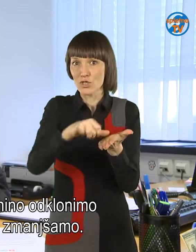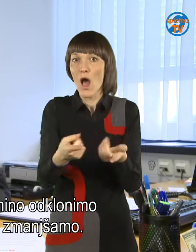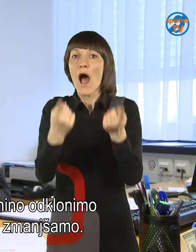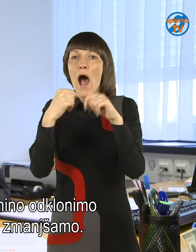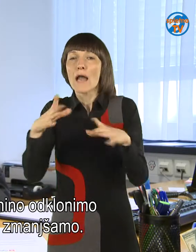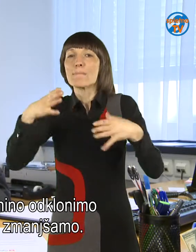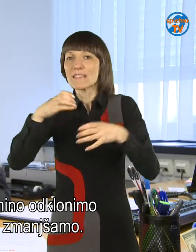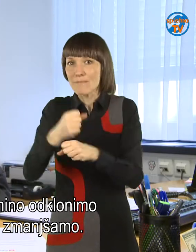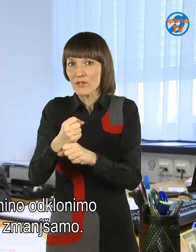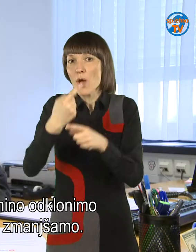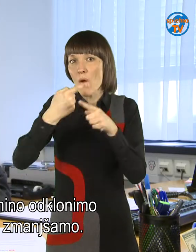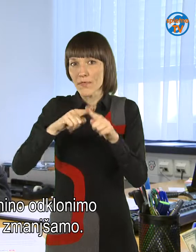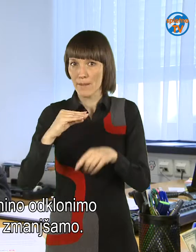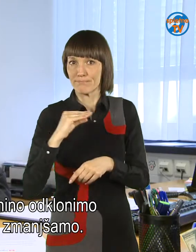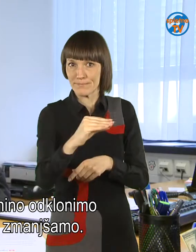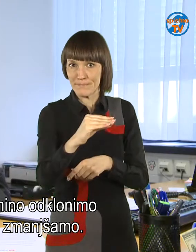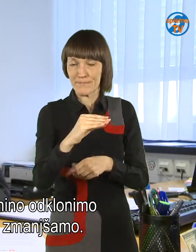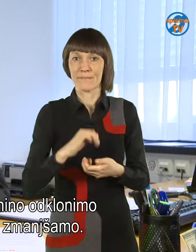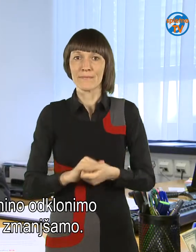ali pa sorazmerno zmanjšamo.